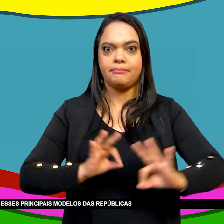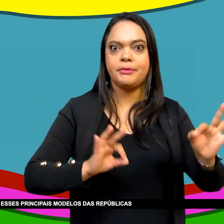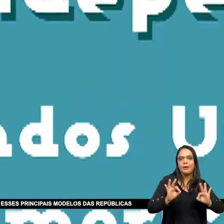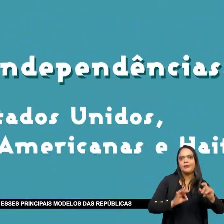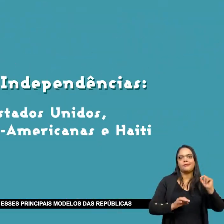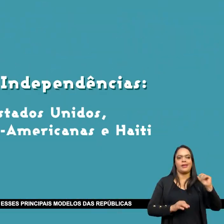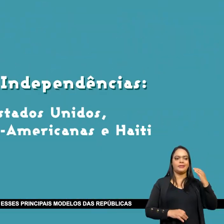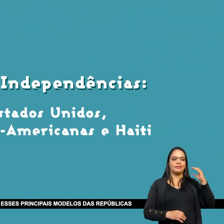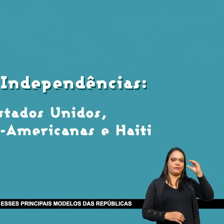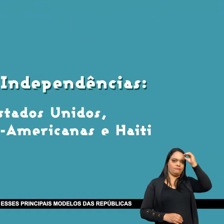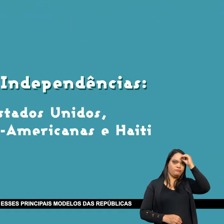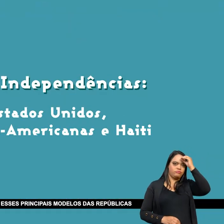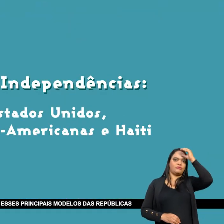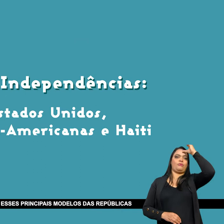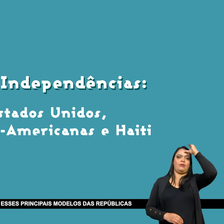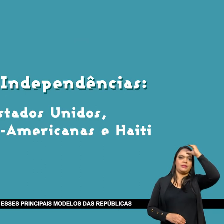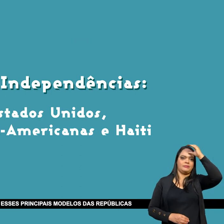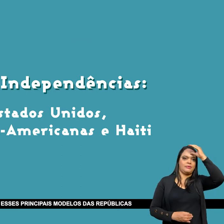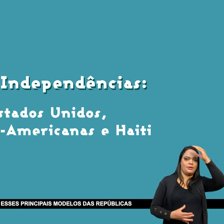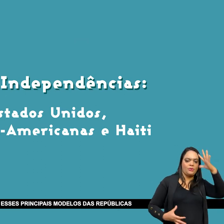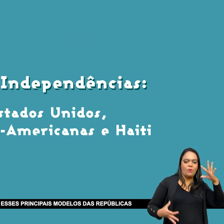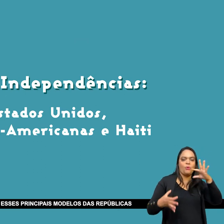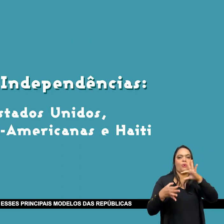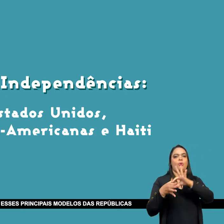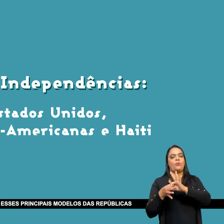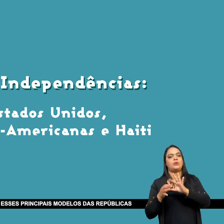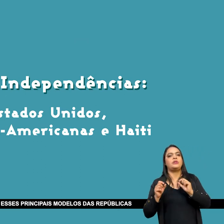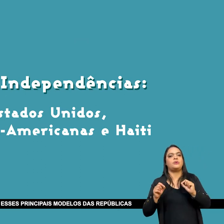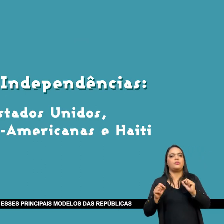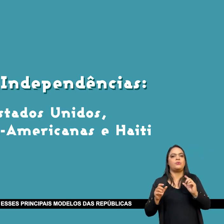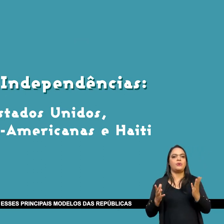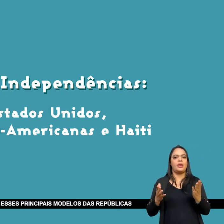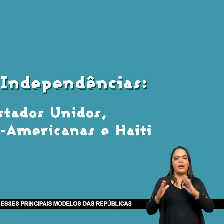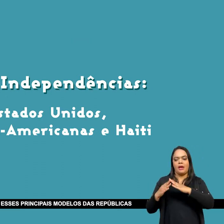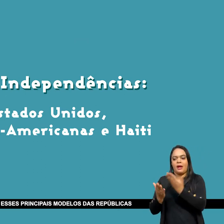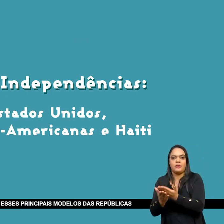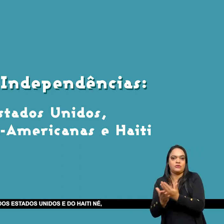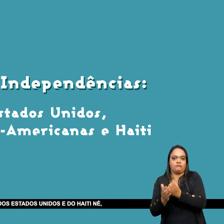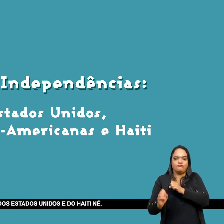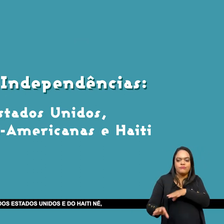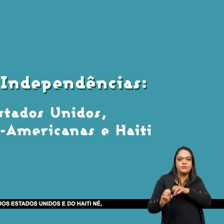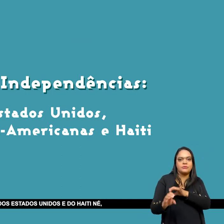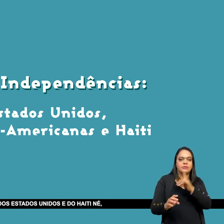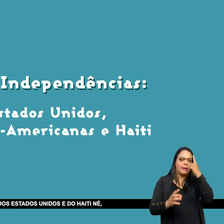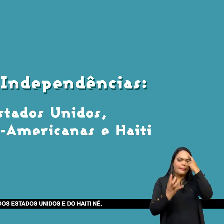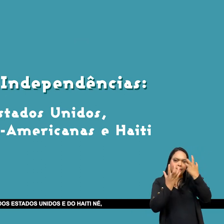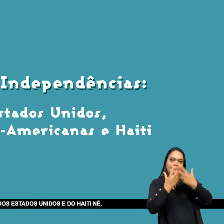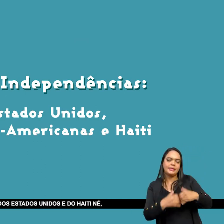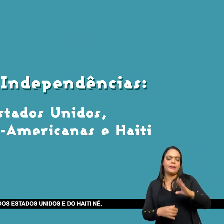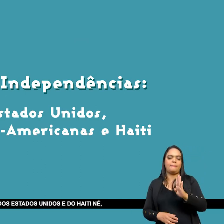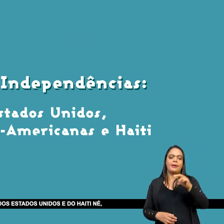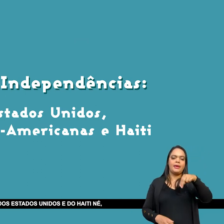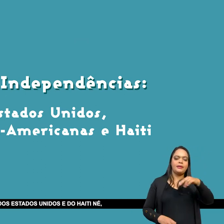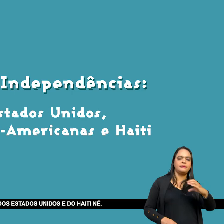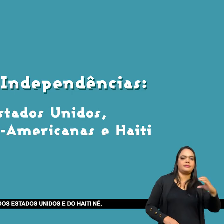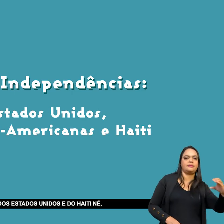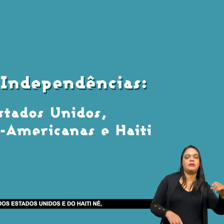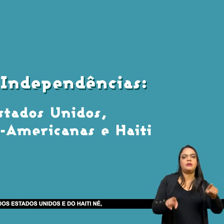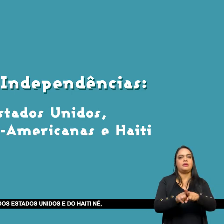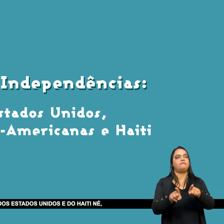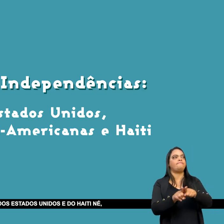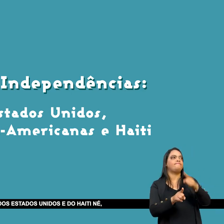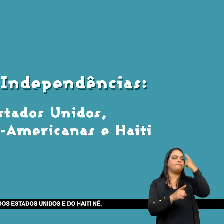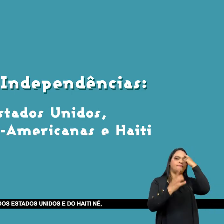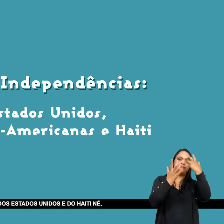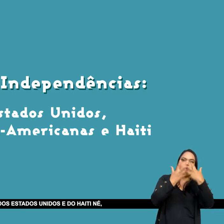acho que atentar para esses principais modelos O das repúblicas hispânicas Na América do Sul e